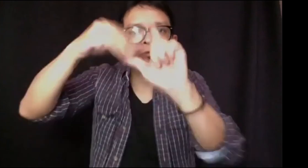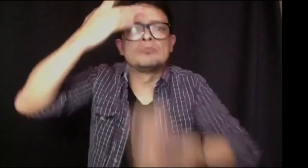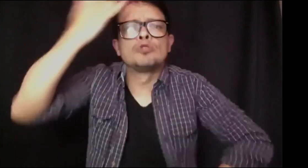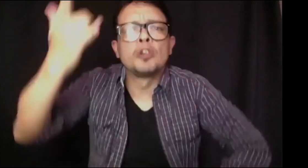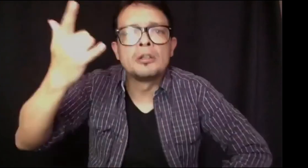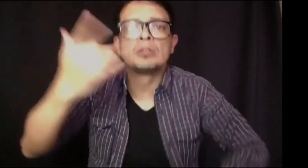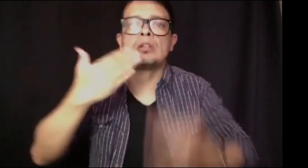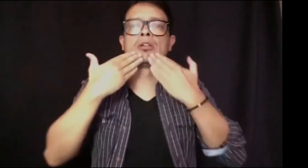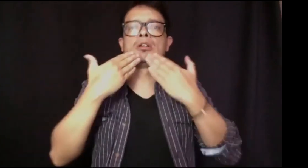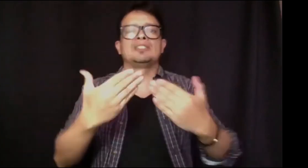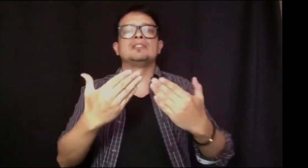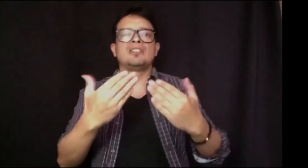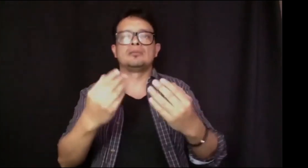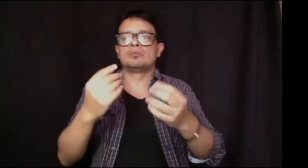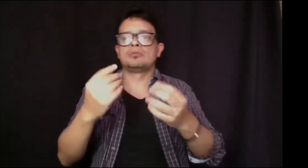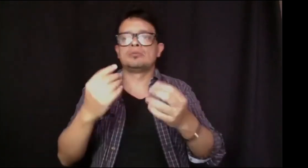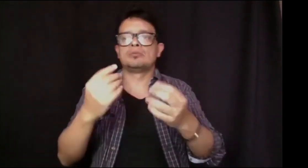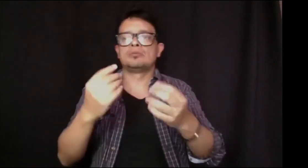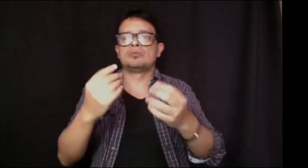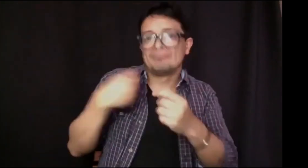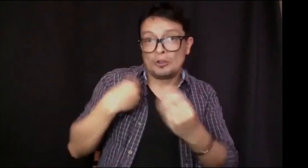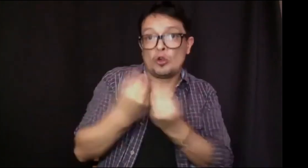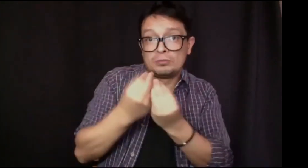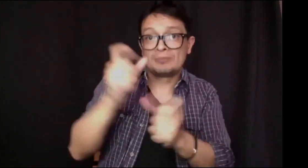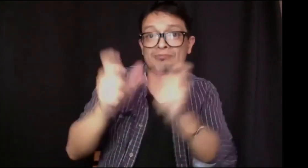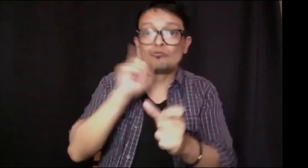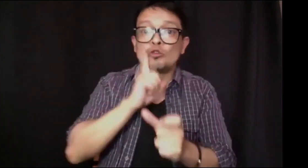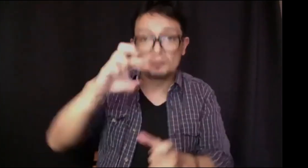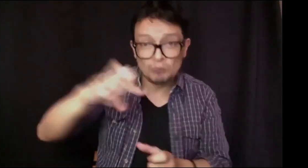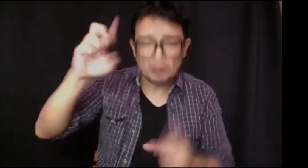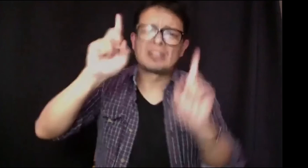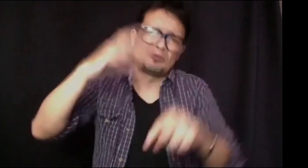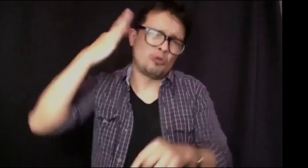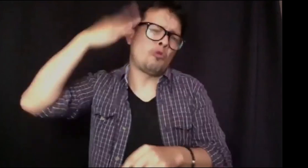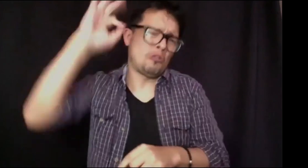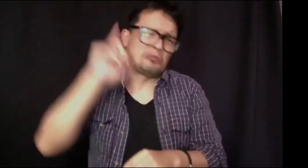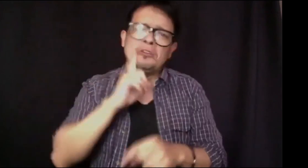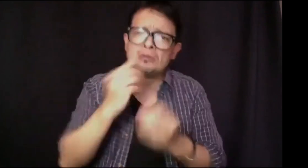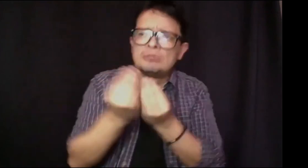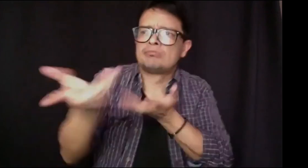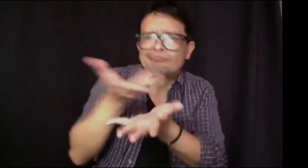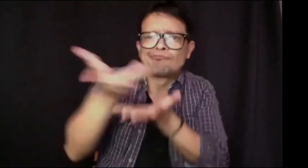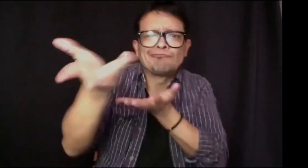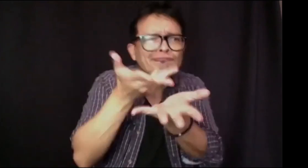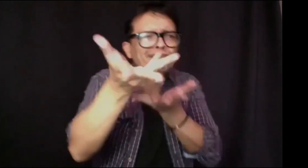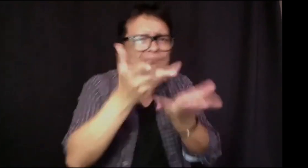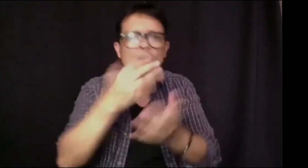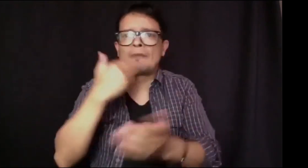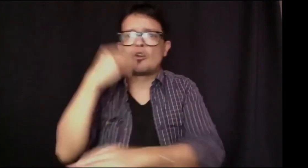hacerlo, y quiero ingresar, por ejemplo, en mi maestría, por ejemplo. Entonces, si tengo acceso, pues, estaría agradecido por eso y sería un profesional. Porque la